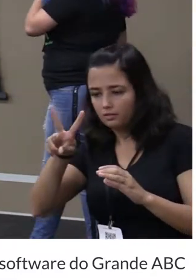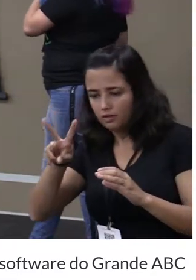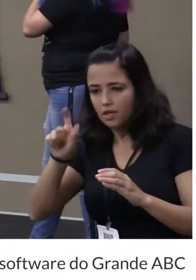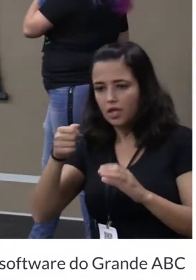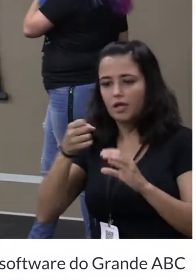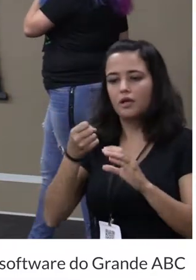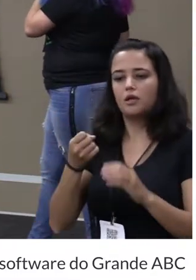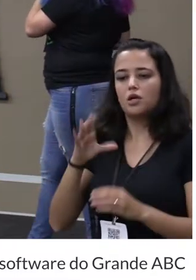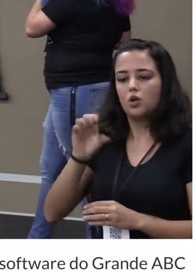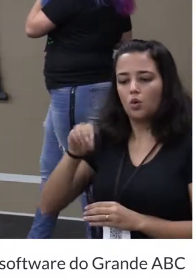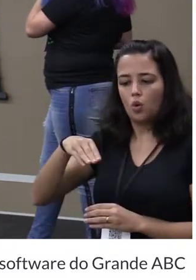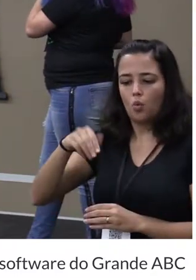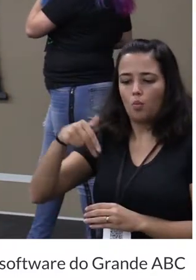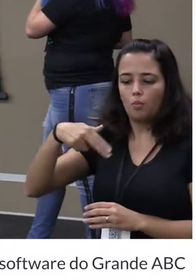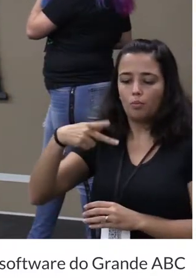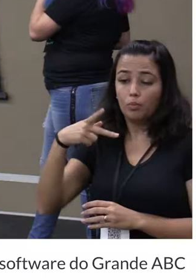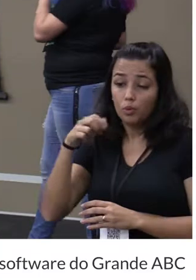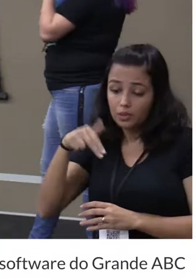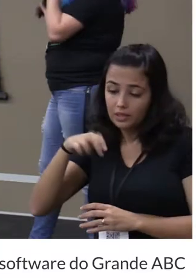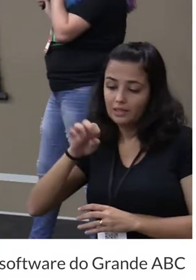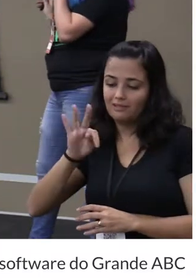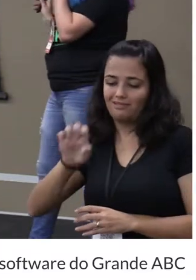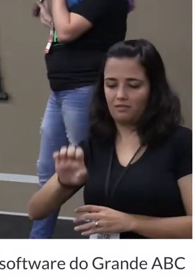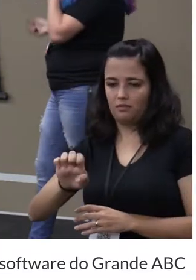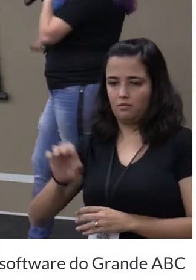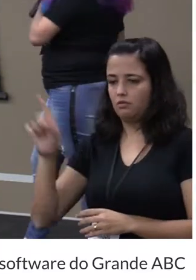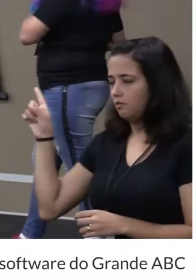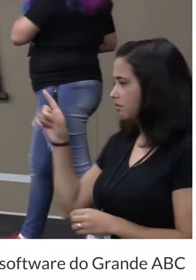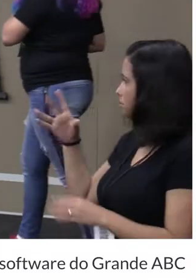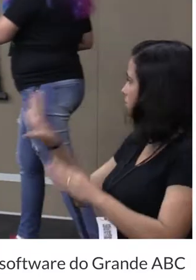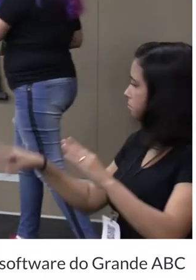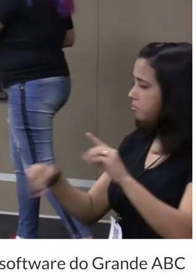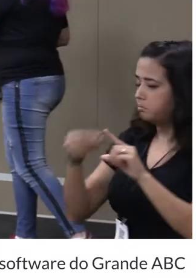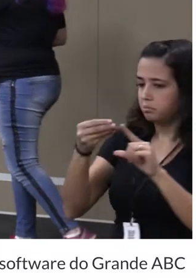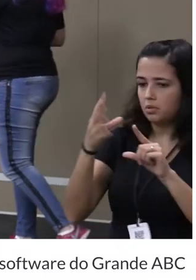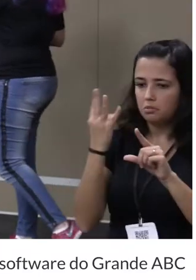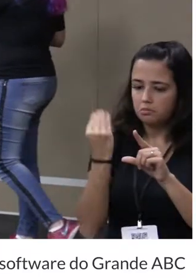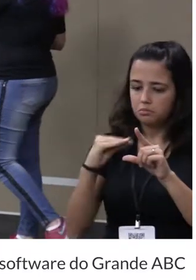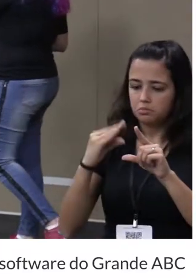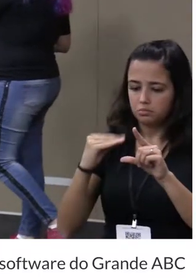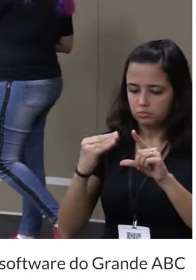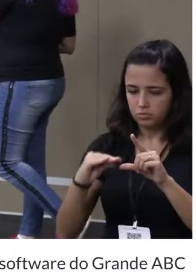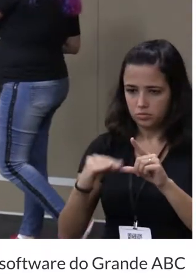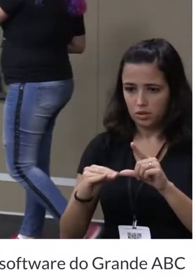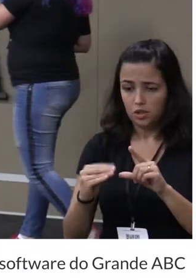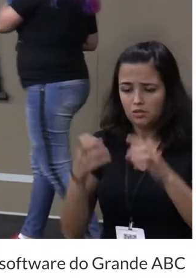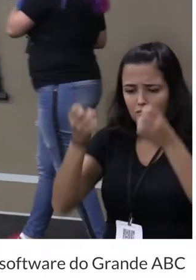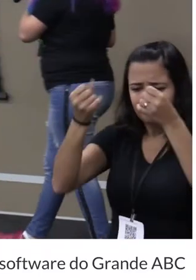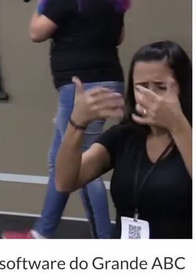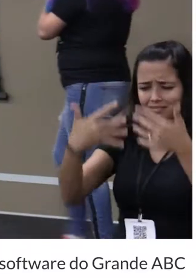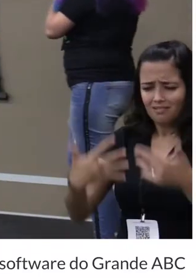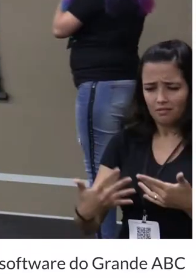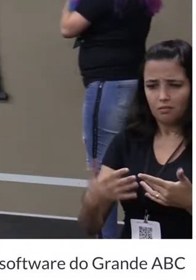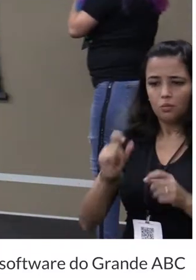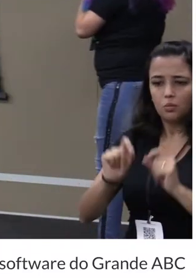Simplesmente, eu estou registrando ele como um componente. Pronto. O que é tudo isso?